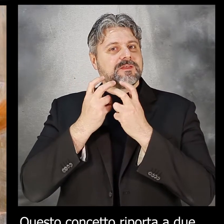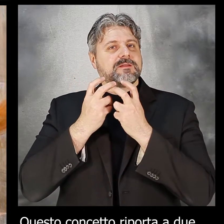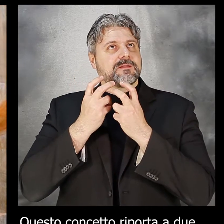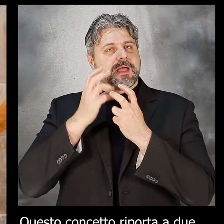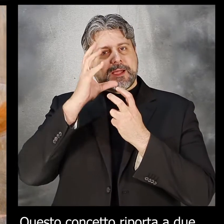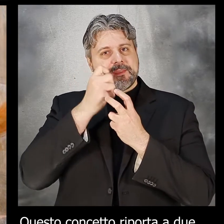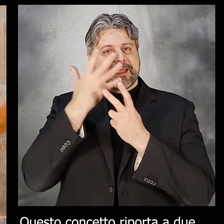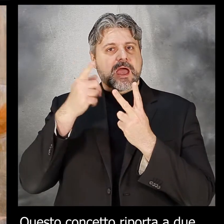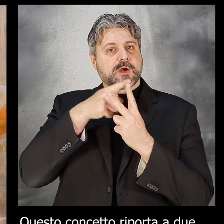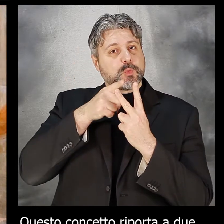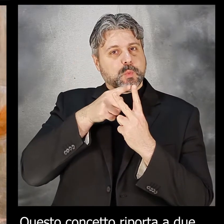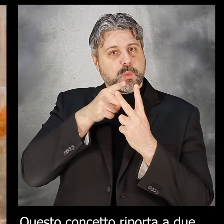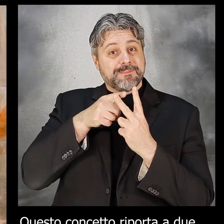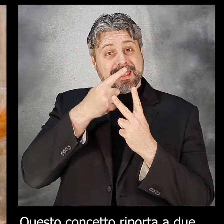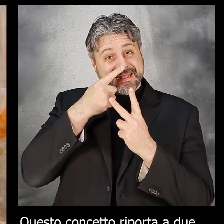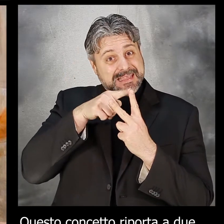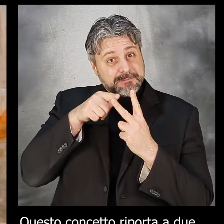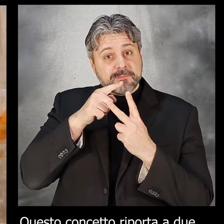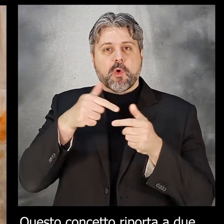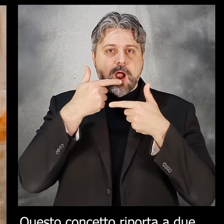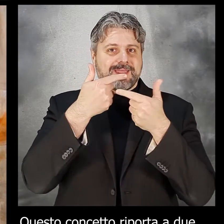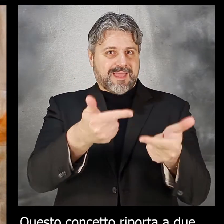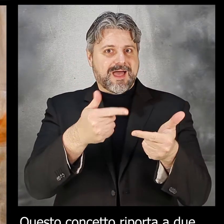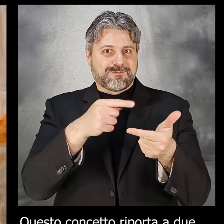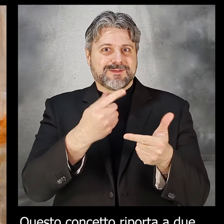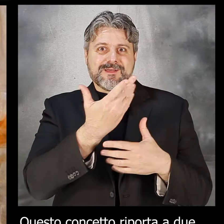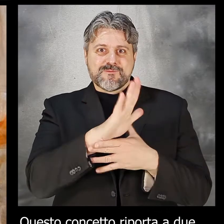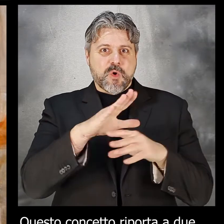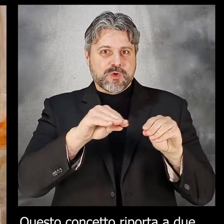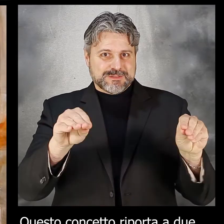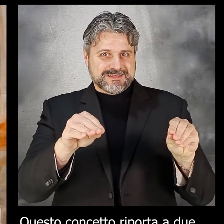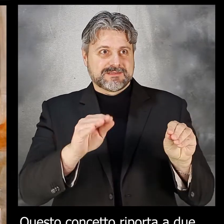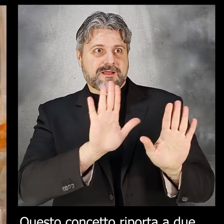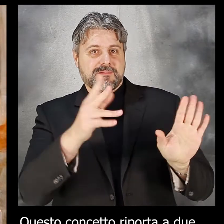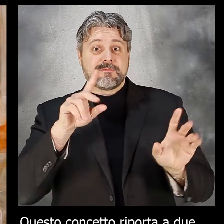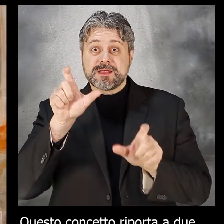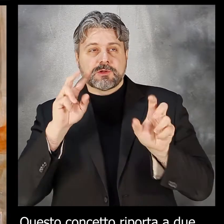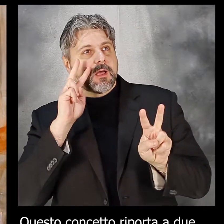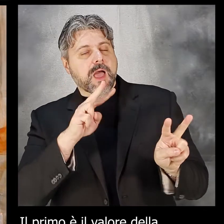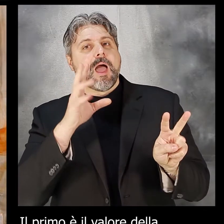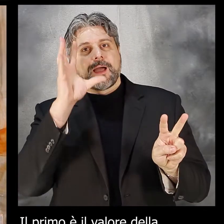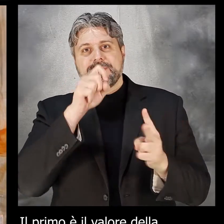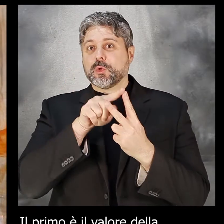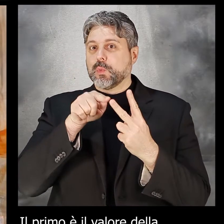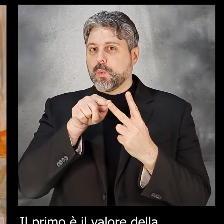a due aspetti fondamentali che desideriamo trasmettere attraverso questa esposizione.